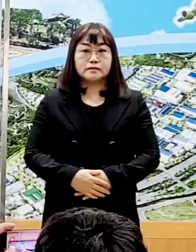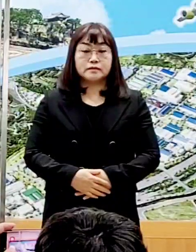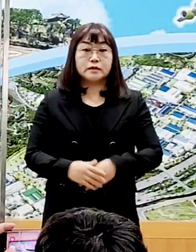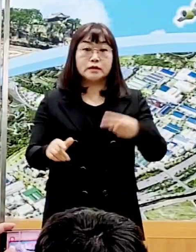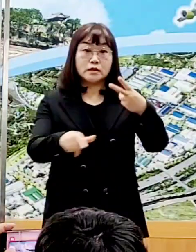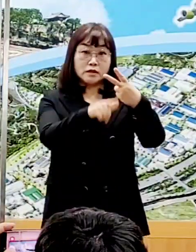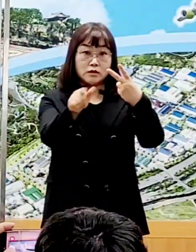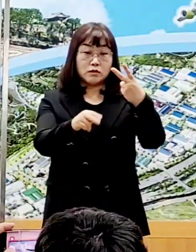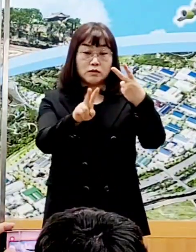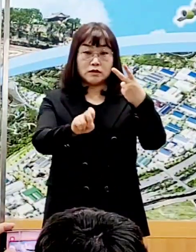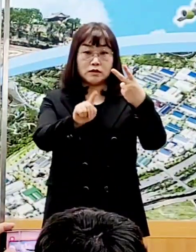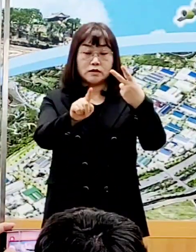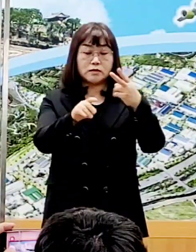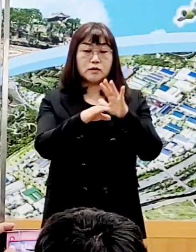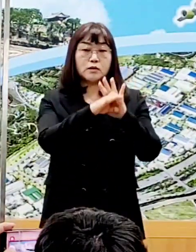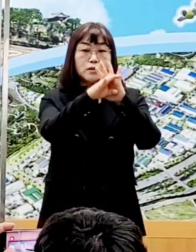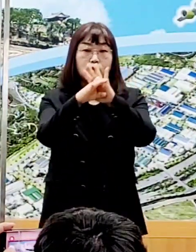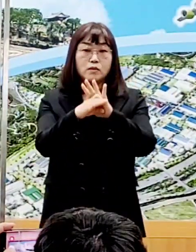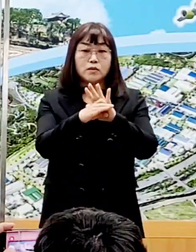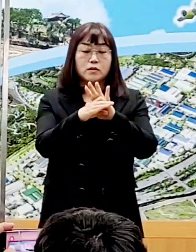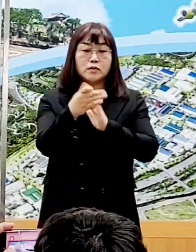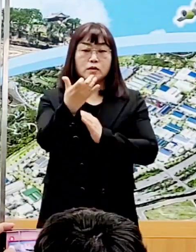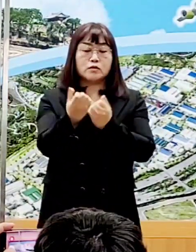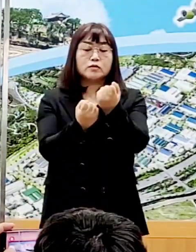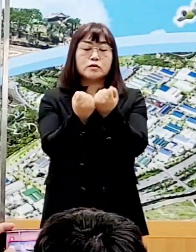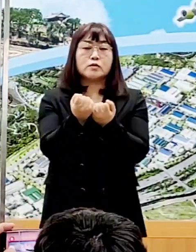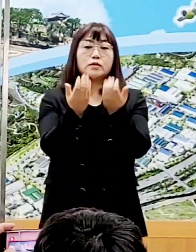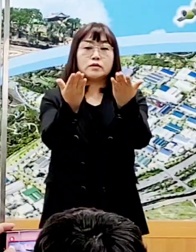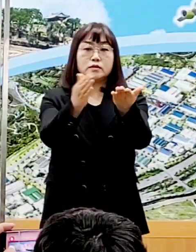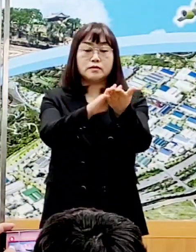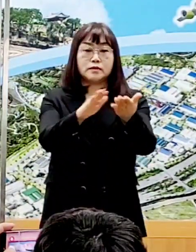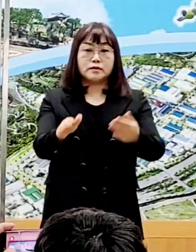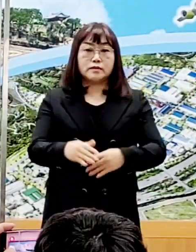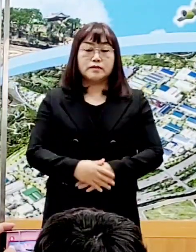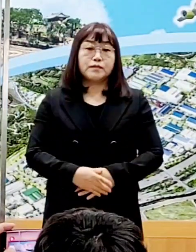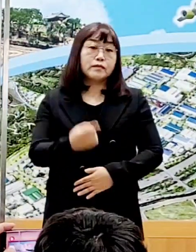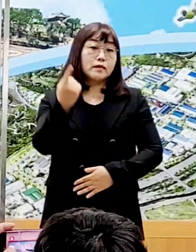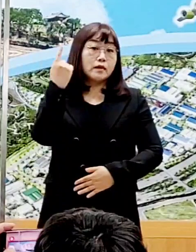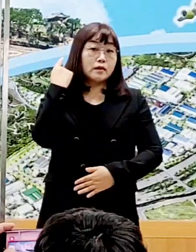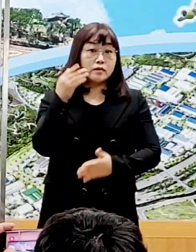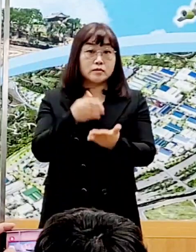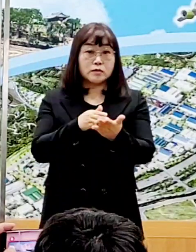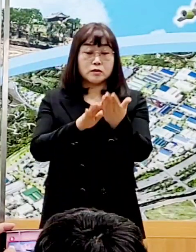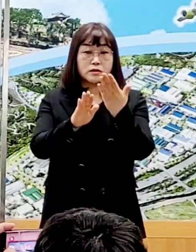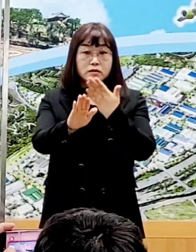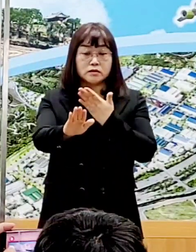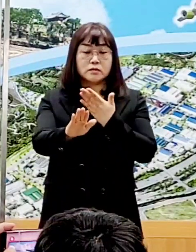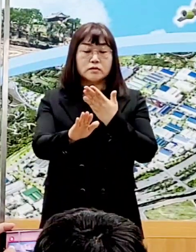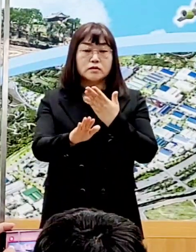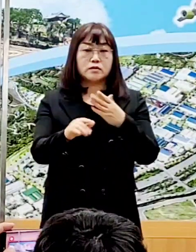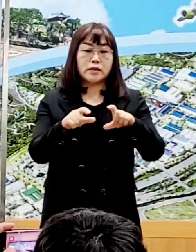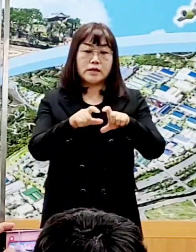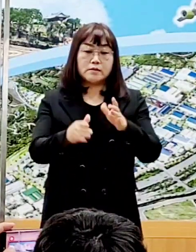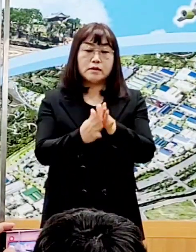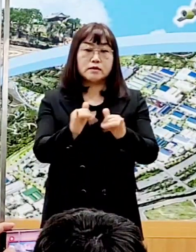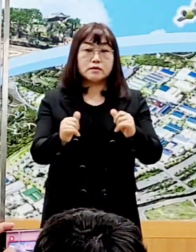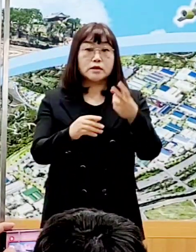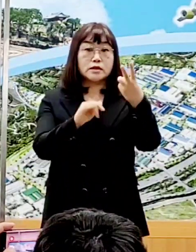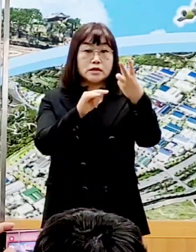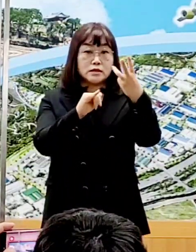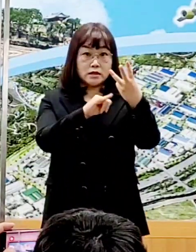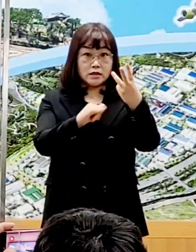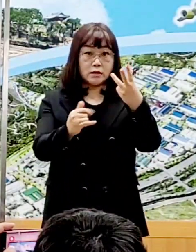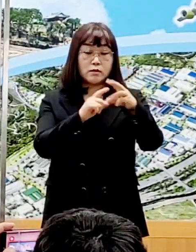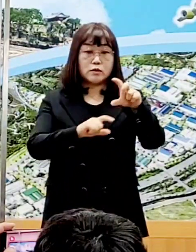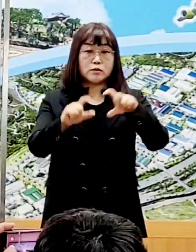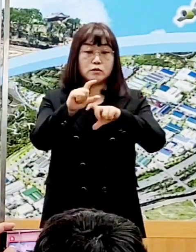2월 21일 코로나19 상황 브리핑을 시작하겠습니다. 어제 브리핑 이후 일반 시민 3명이 추가